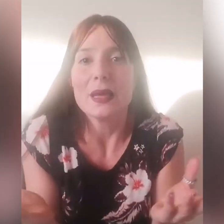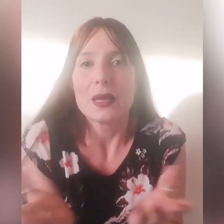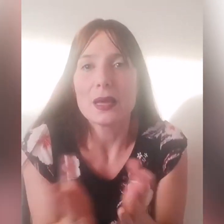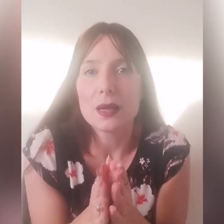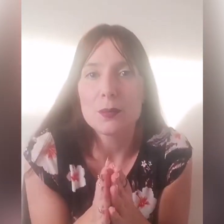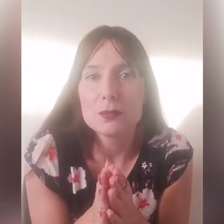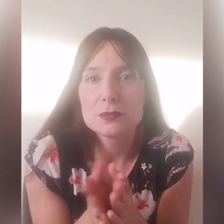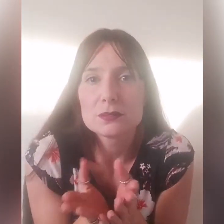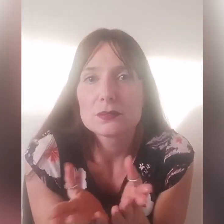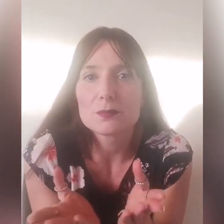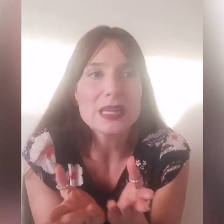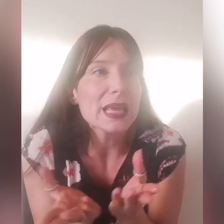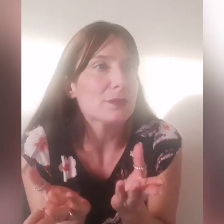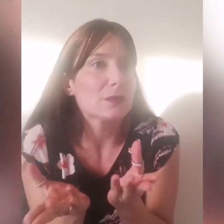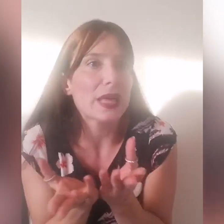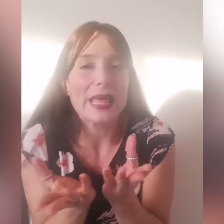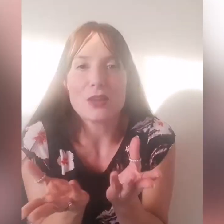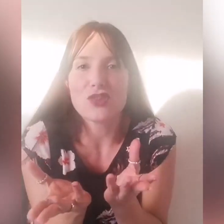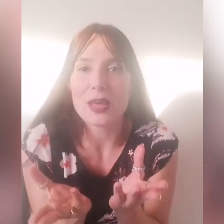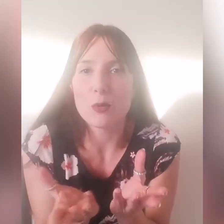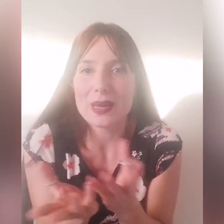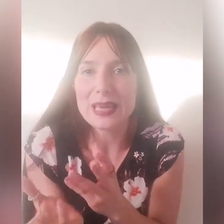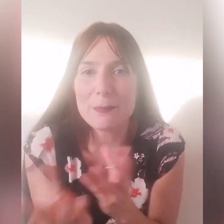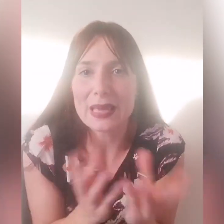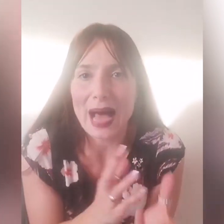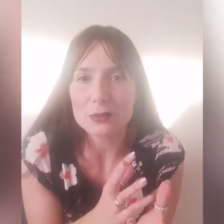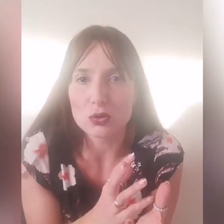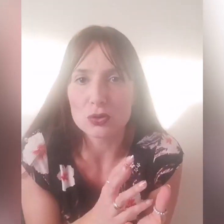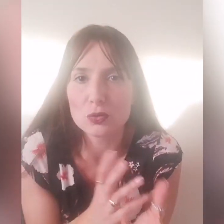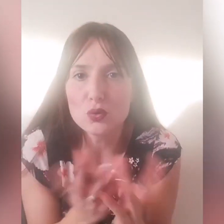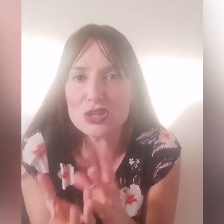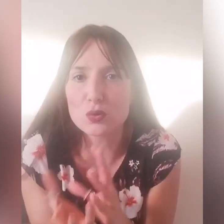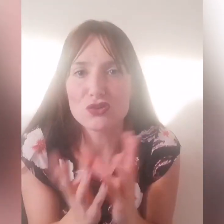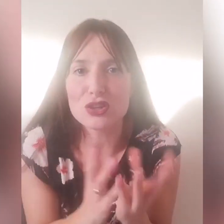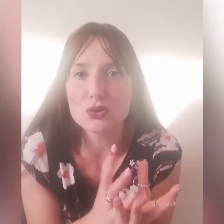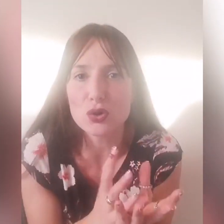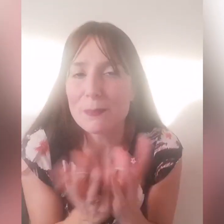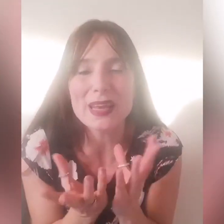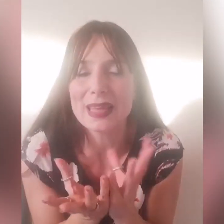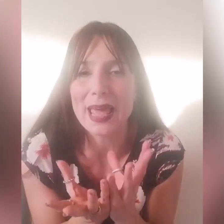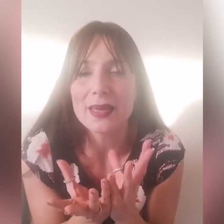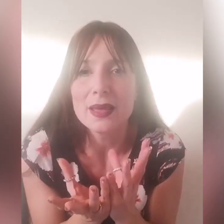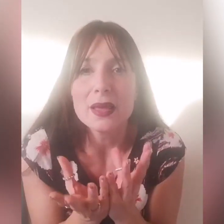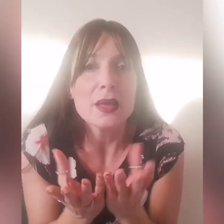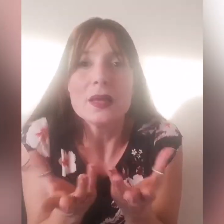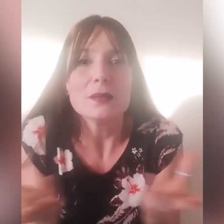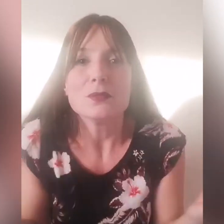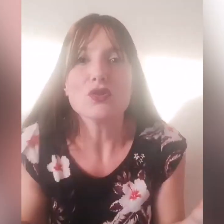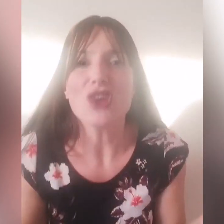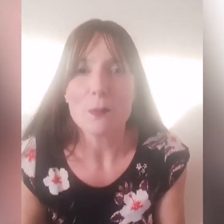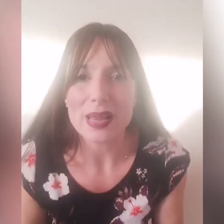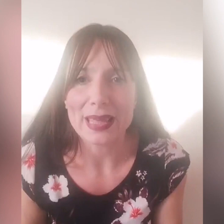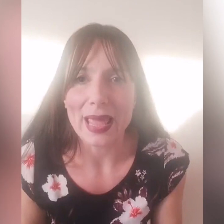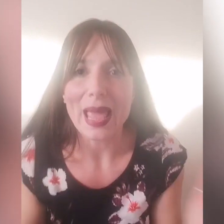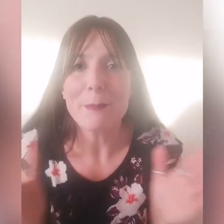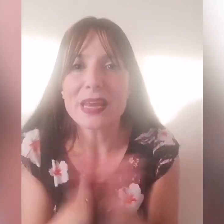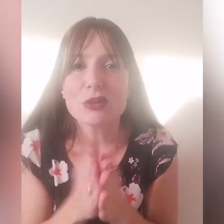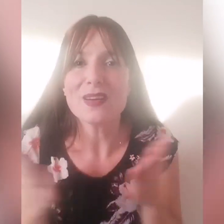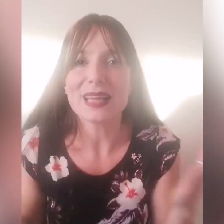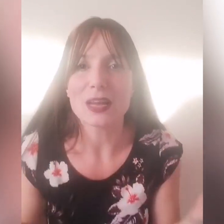perché era cieco, per chi ha peccato, lui, i suoi genitori, perché? Non c'è un perché, è perché doveva dare